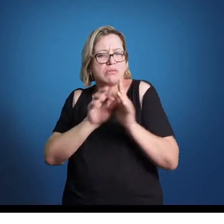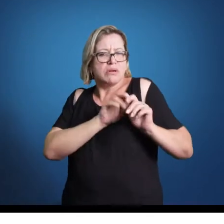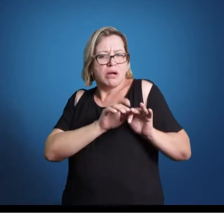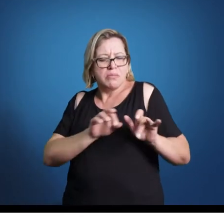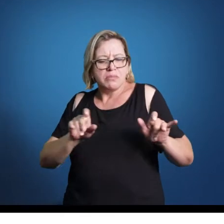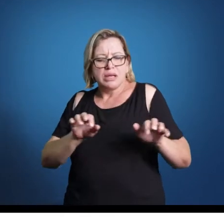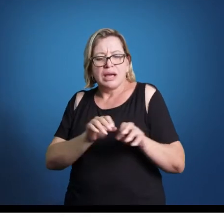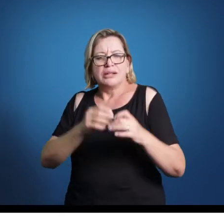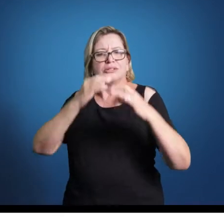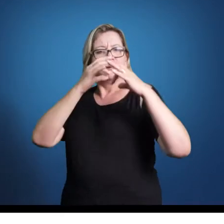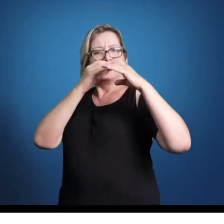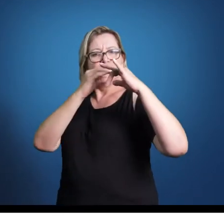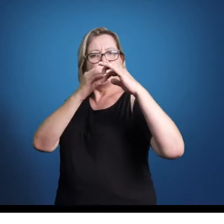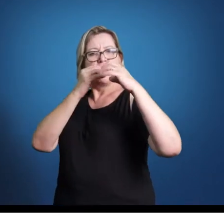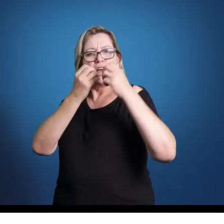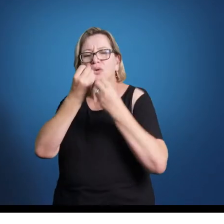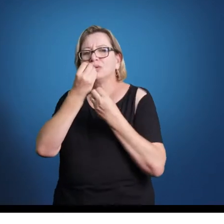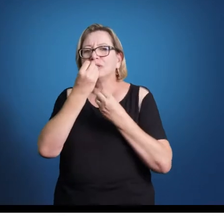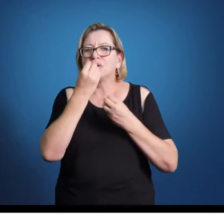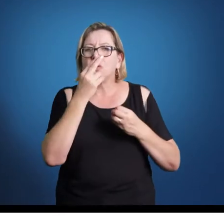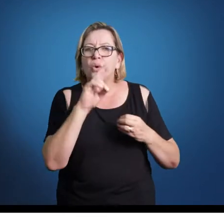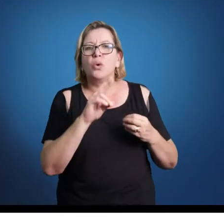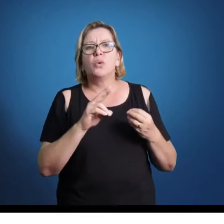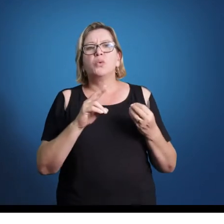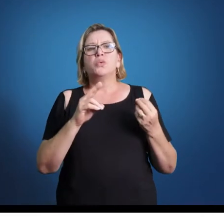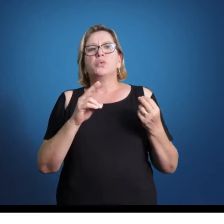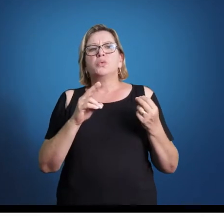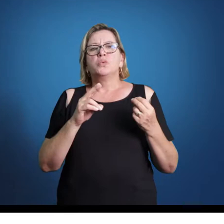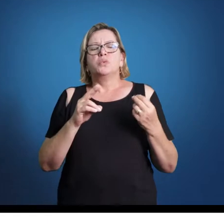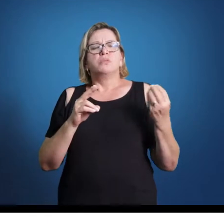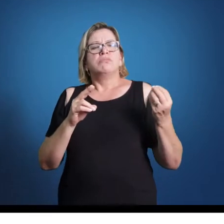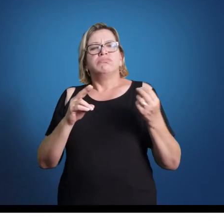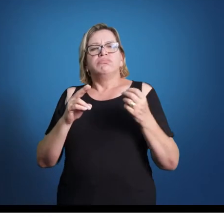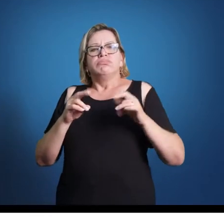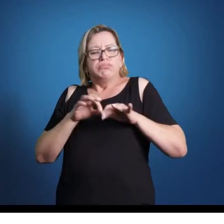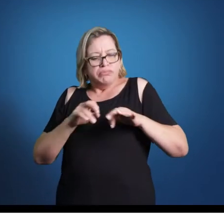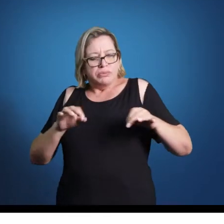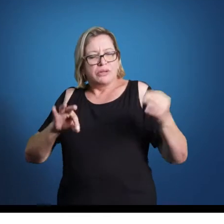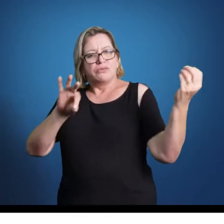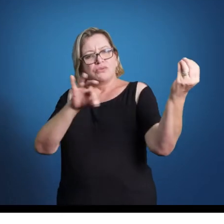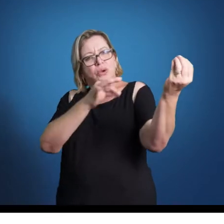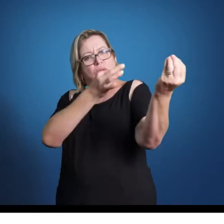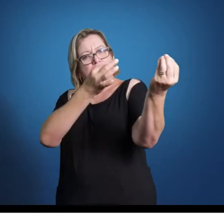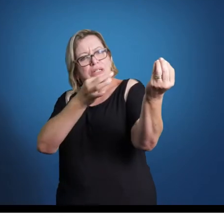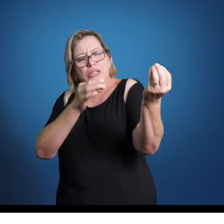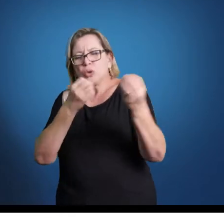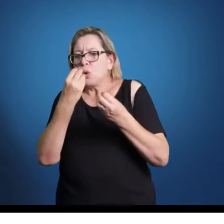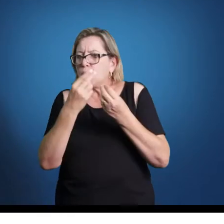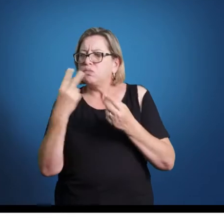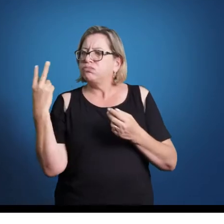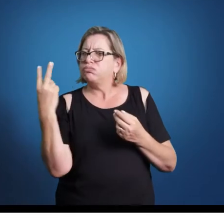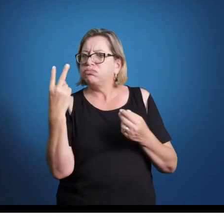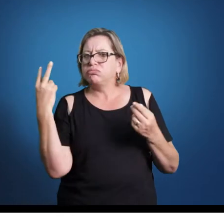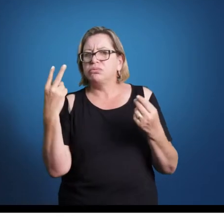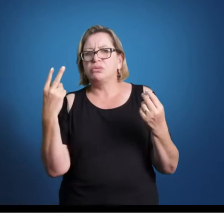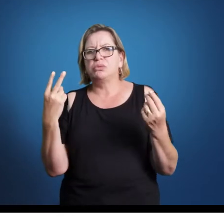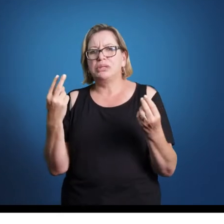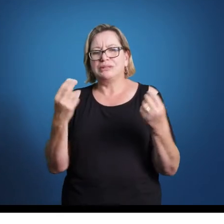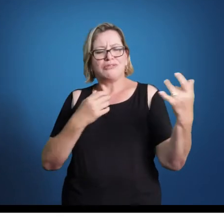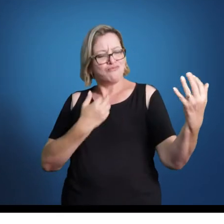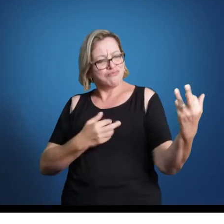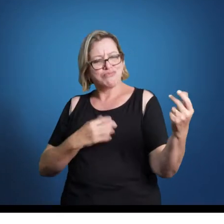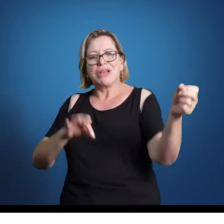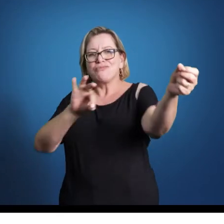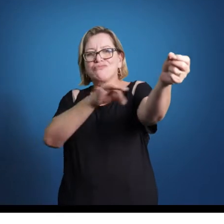ou pequenos grupos, duos, violino e piano, violino e violoncelo, trios, violino, viola e violoncelo, trio com piano, trio clássico,